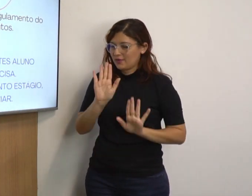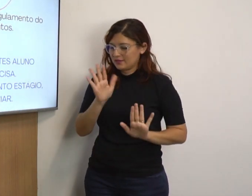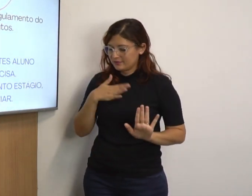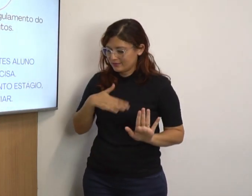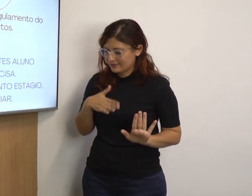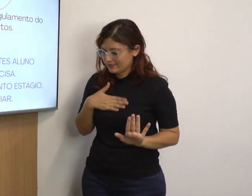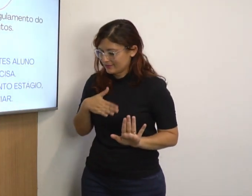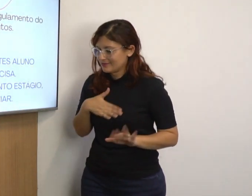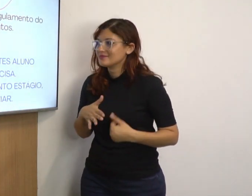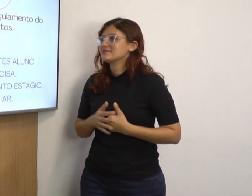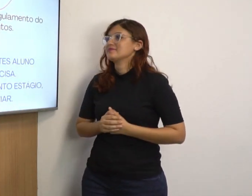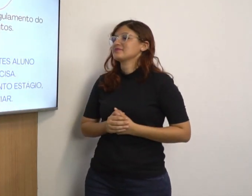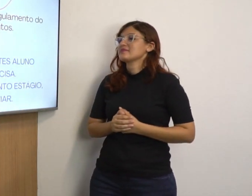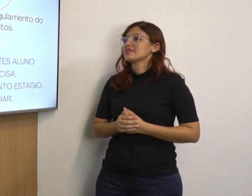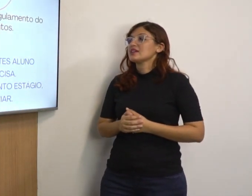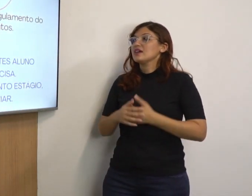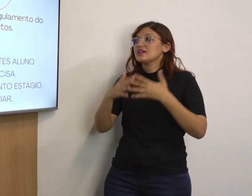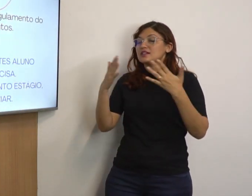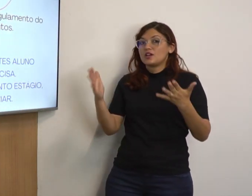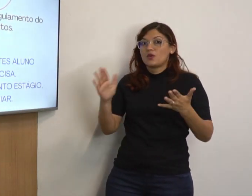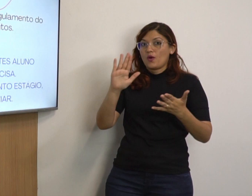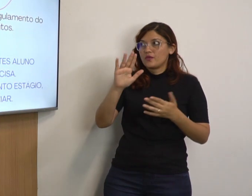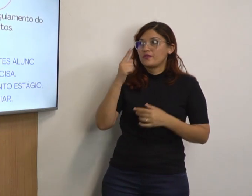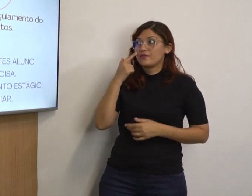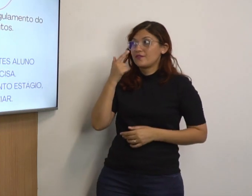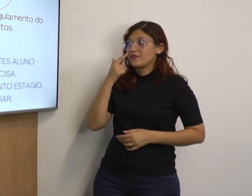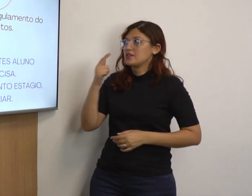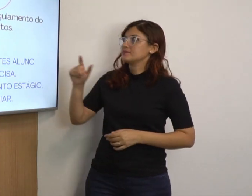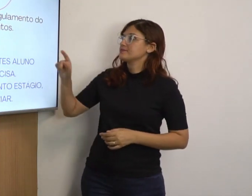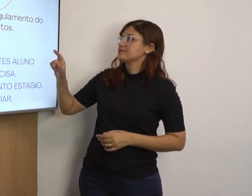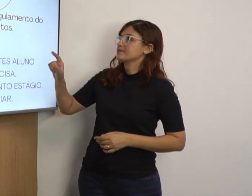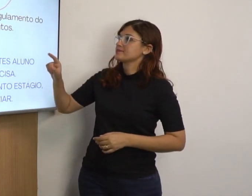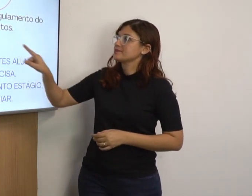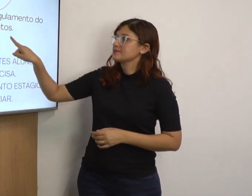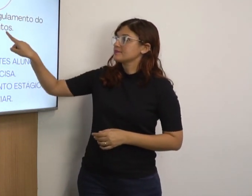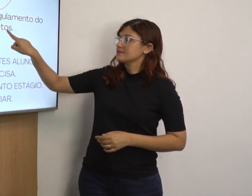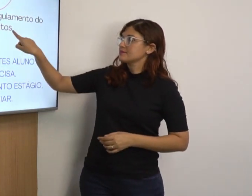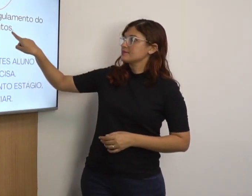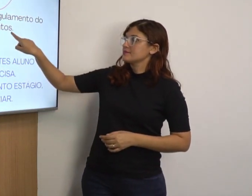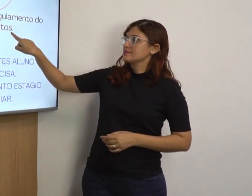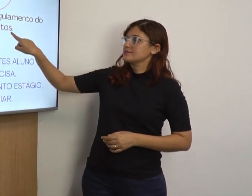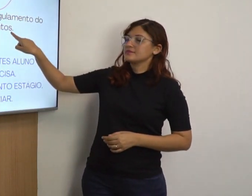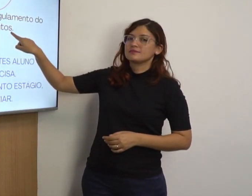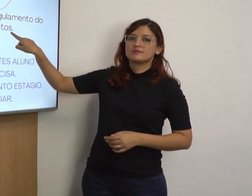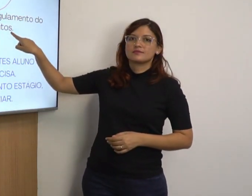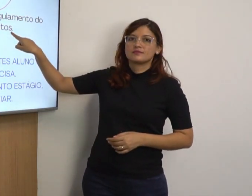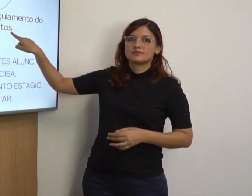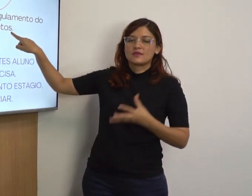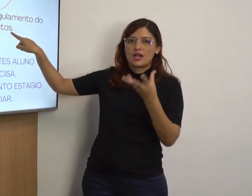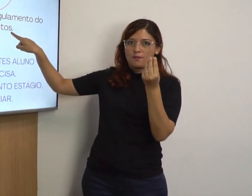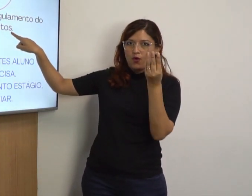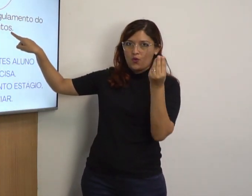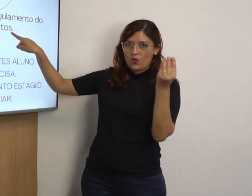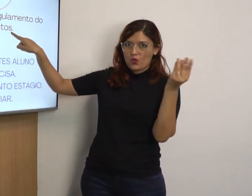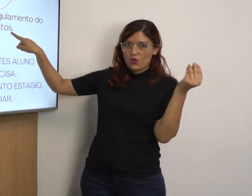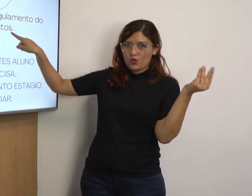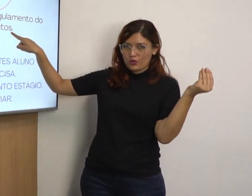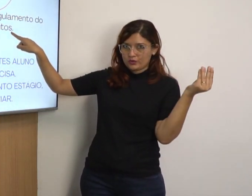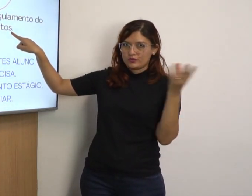Foi bem... Essa frase foi enorme. Mas, veja só. Documentos, está no plural.